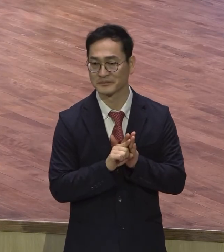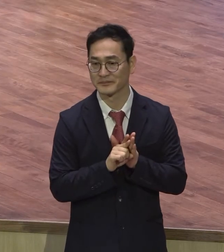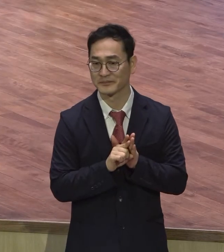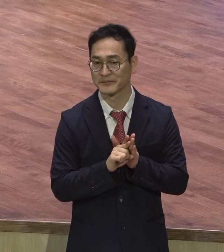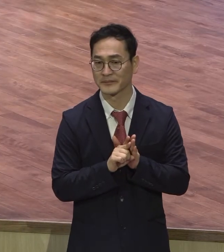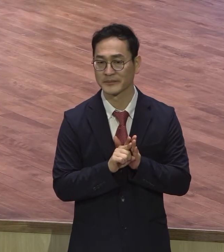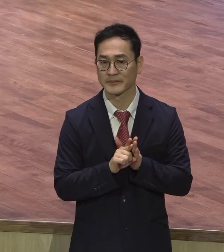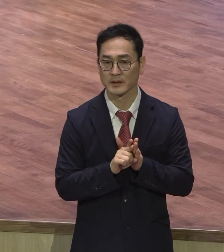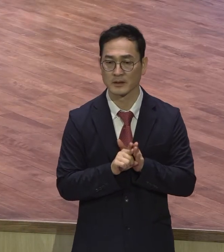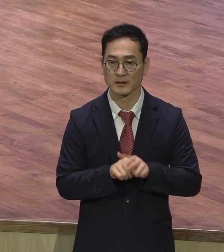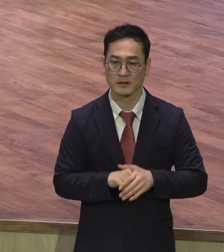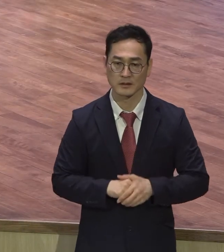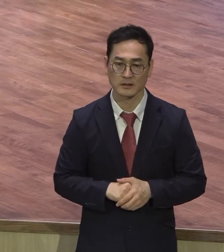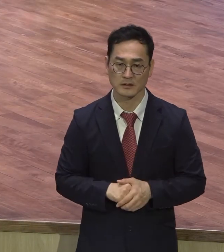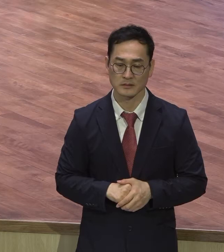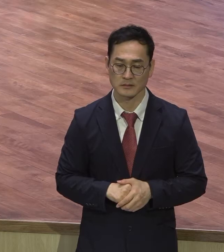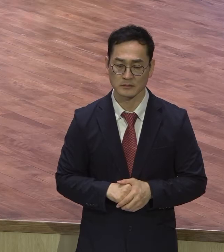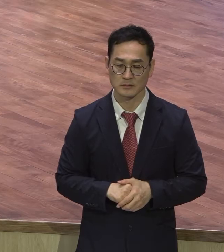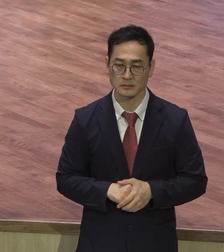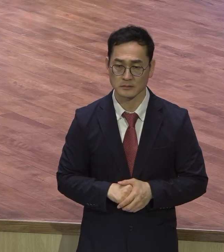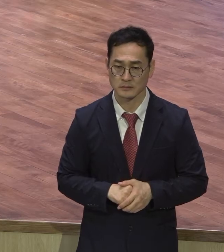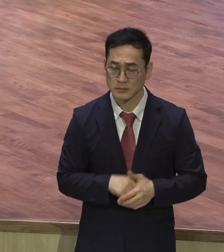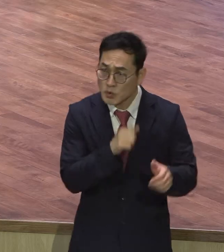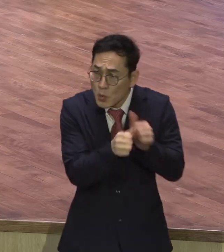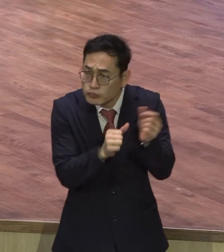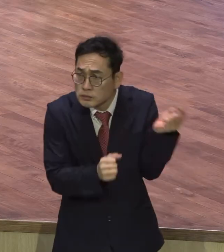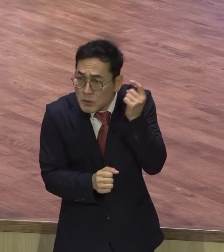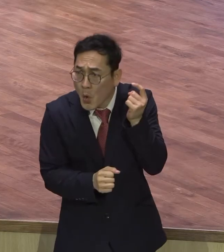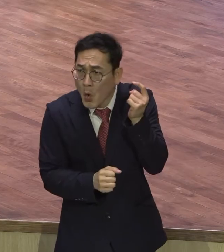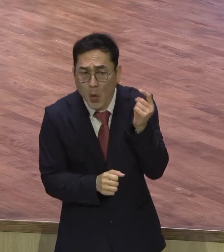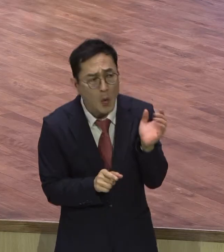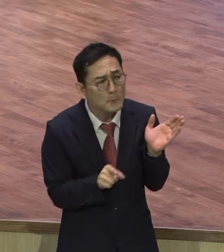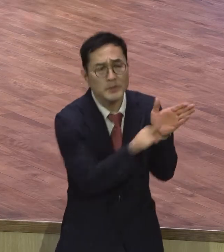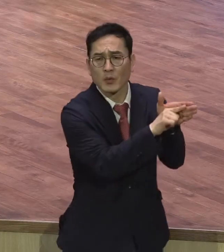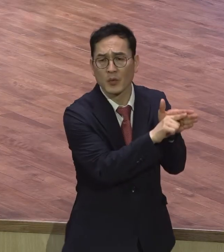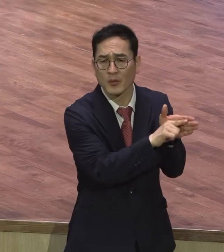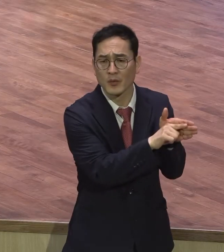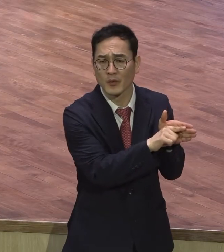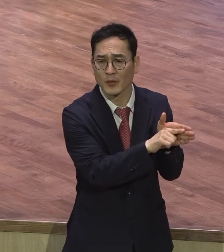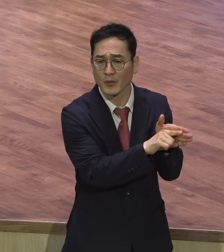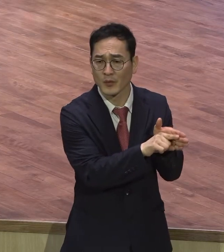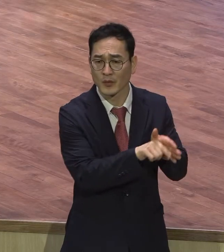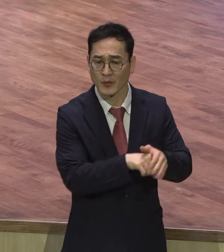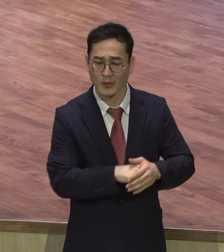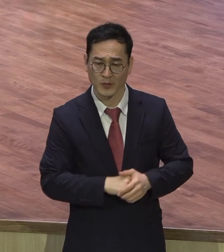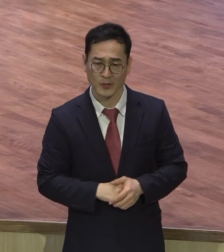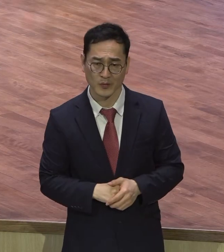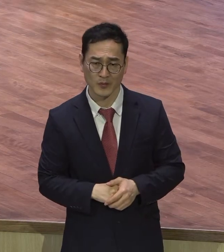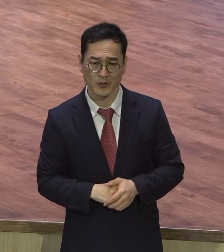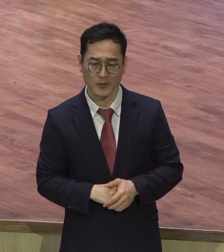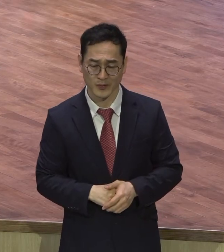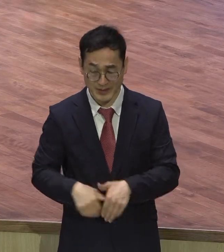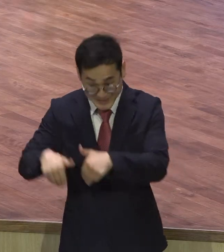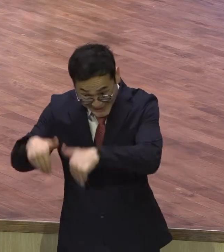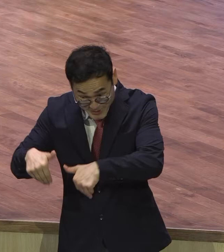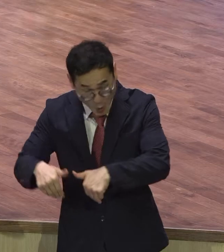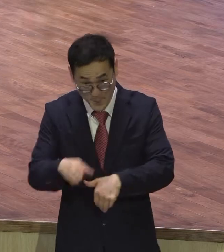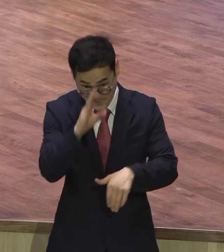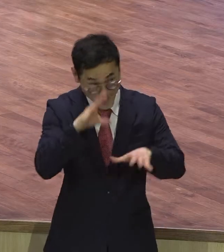듣기만 하고서 예수님께서 확실히 자기 하인을 치유해 주실 것을